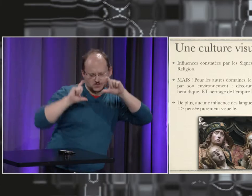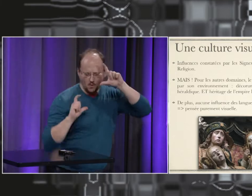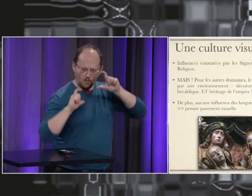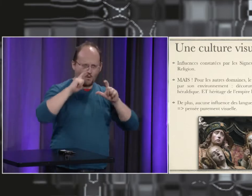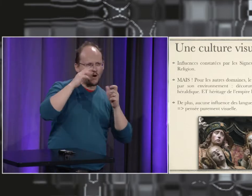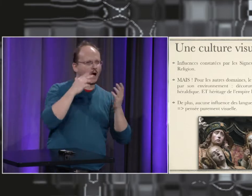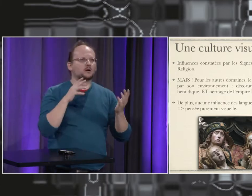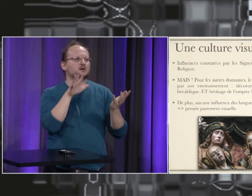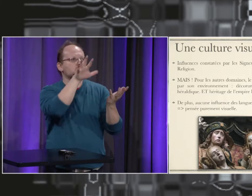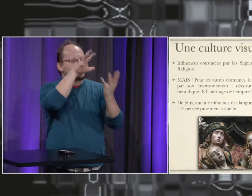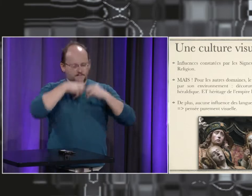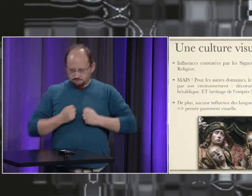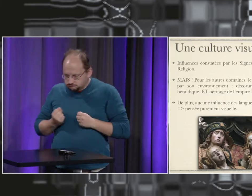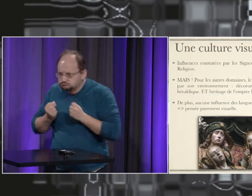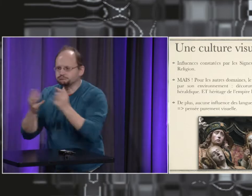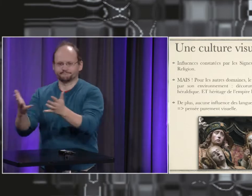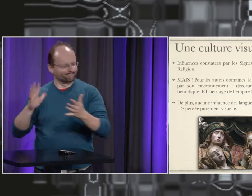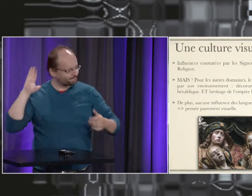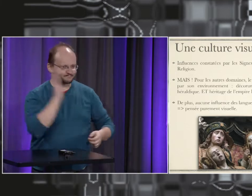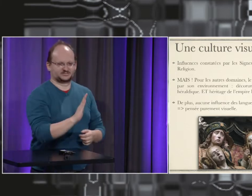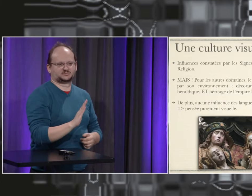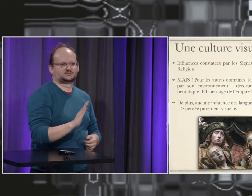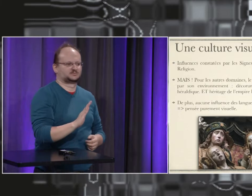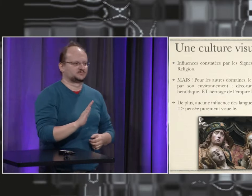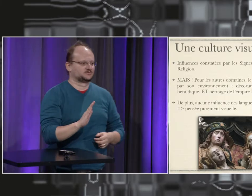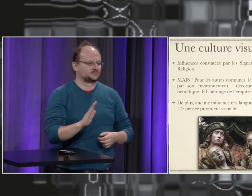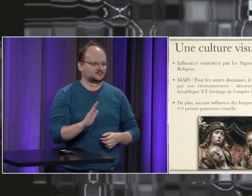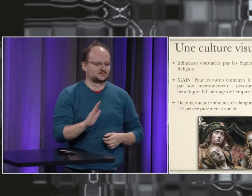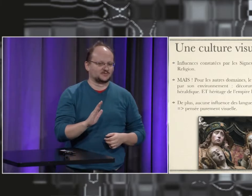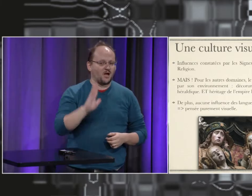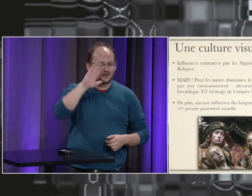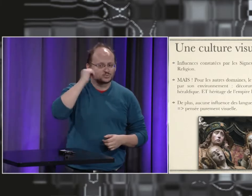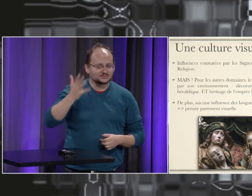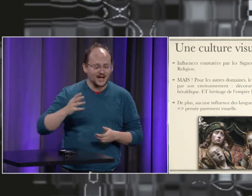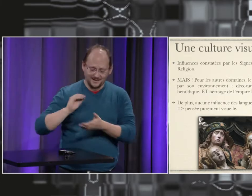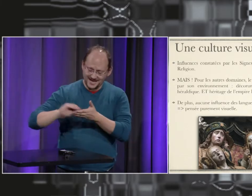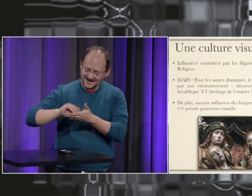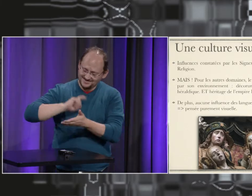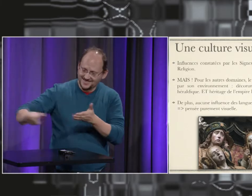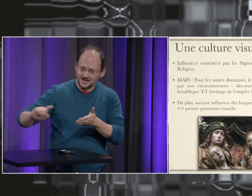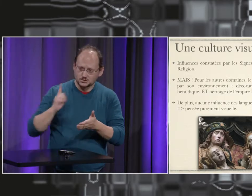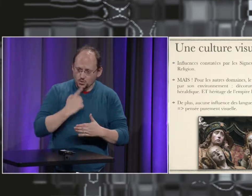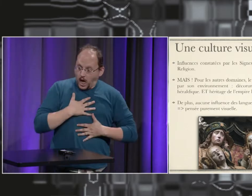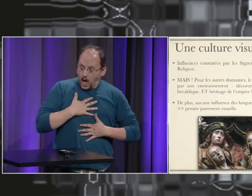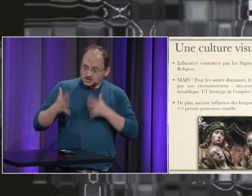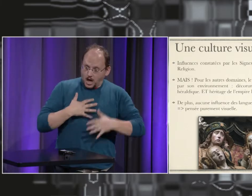les oeuvres d'art les iconographies étaient très très fortes et elles inspiraient les gens elles étaient très expressives